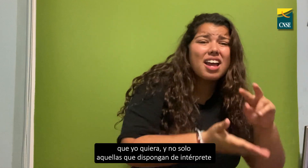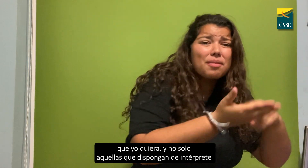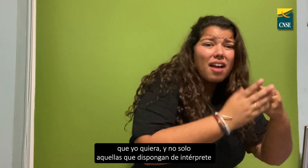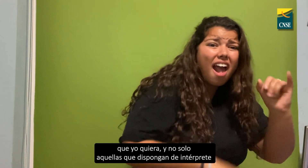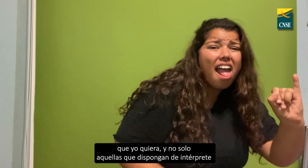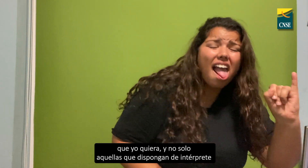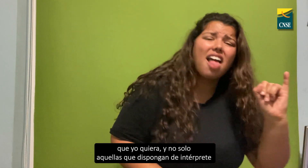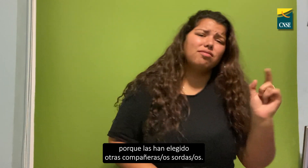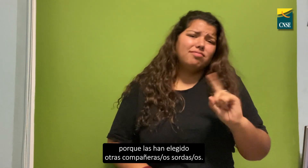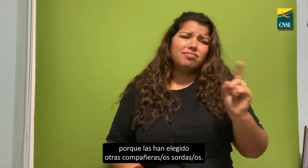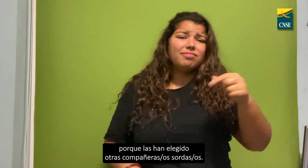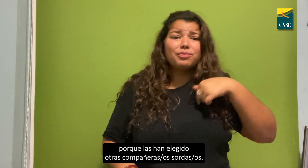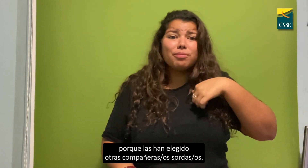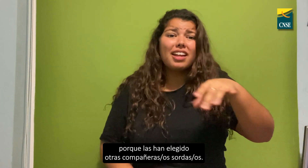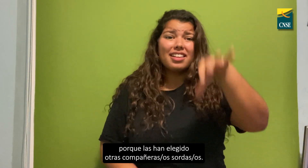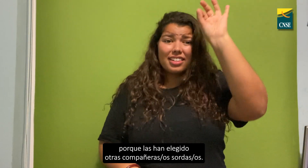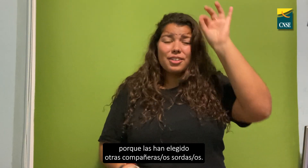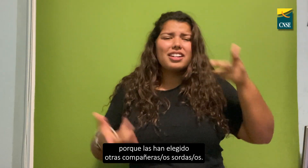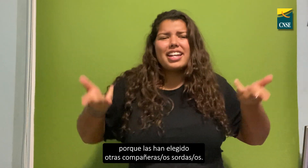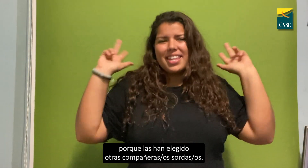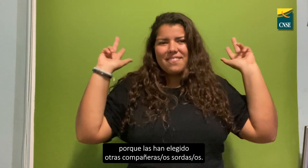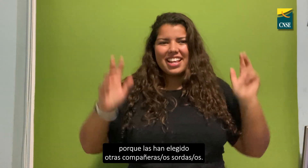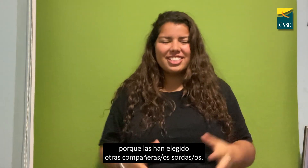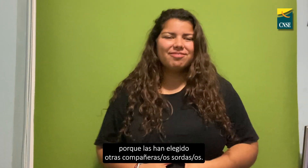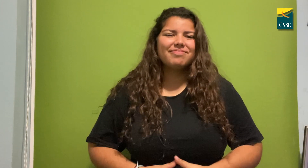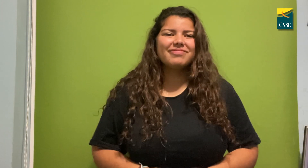intérprete porque las han elegido otras compañeras o compañeros sordos.